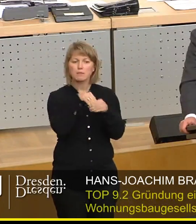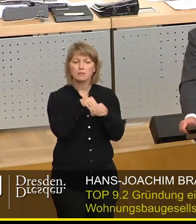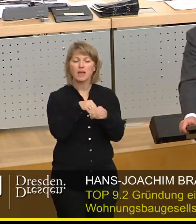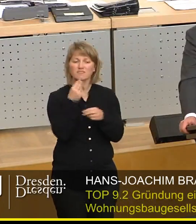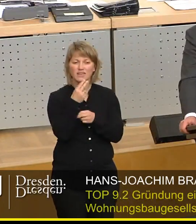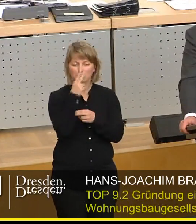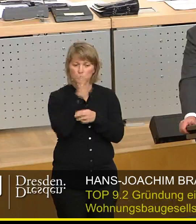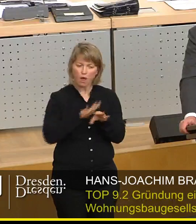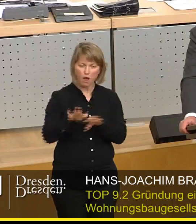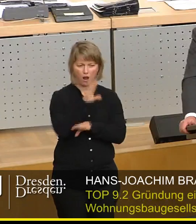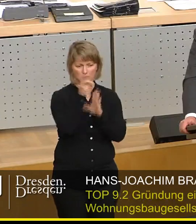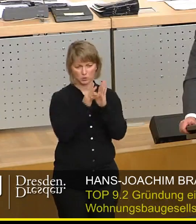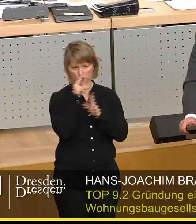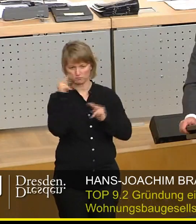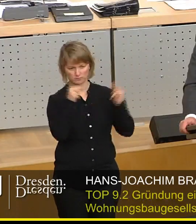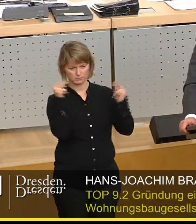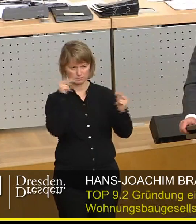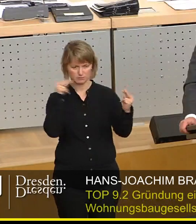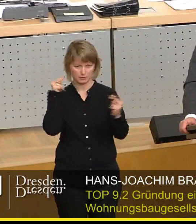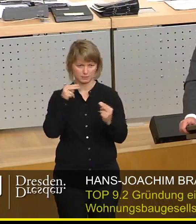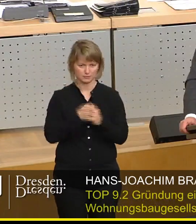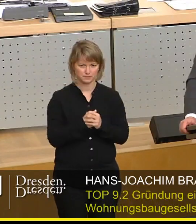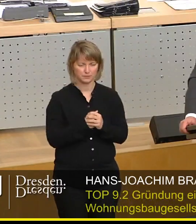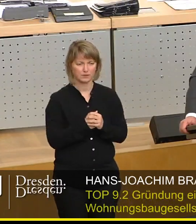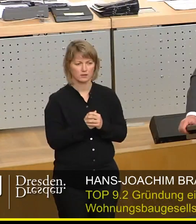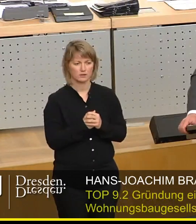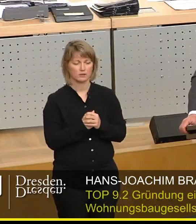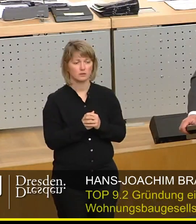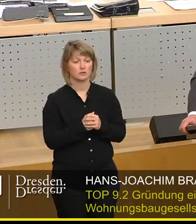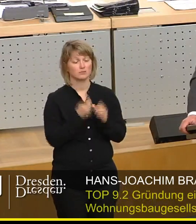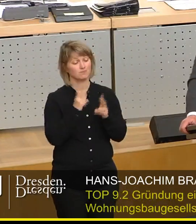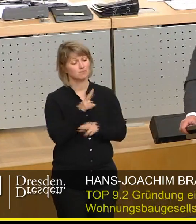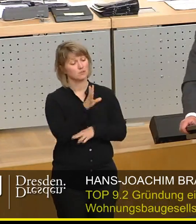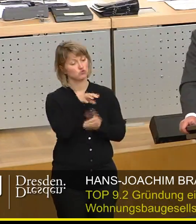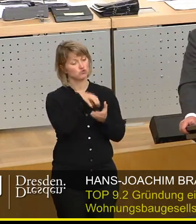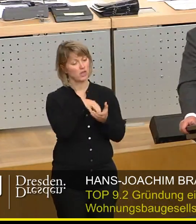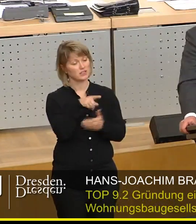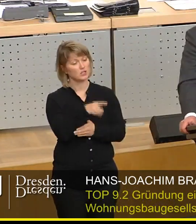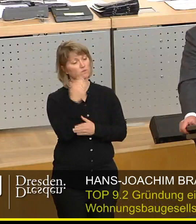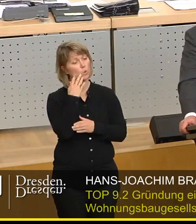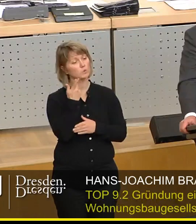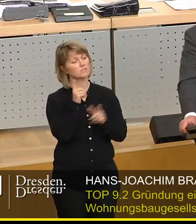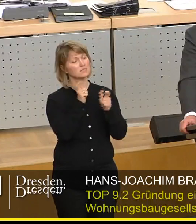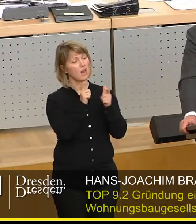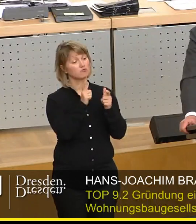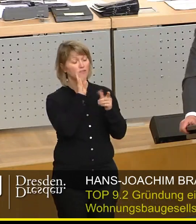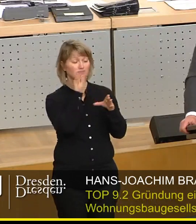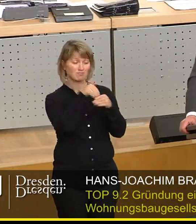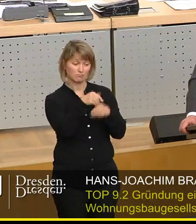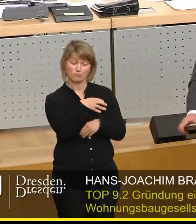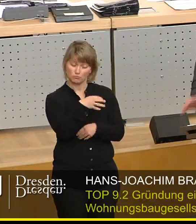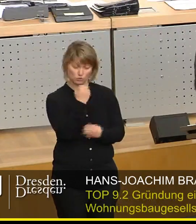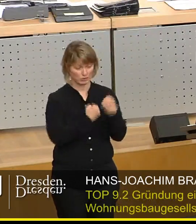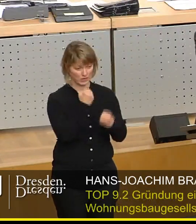Betrachtung machen. Die Schwierigkeit einer städtischen Wohnungsgesellschaft ist doch